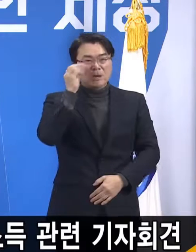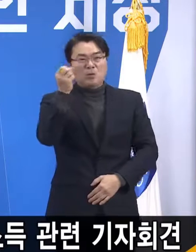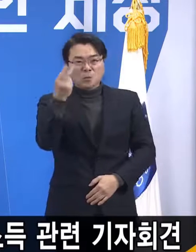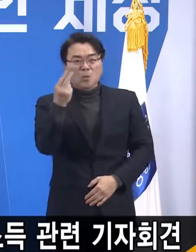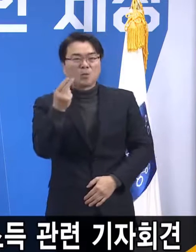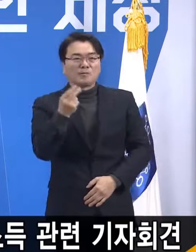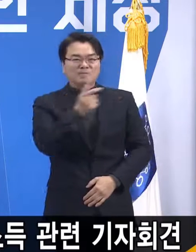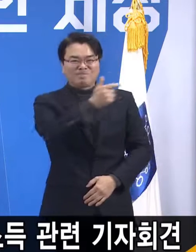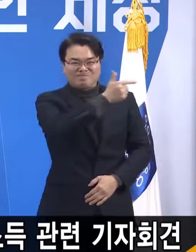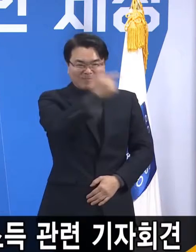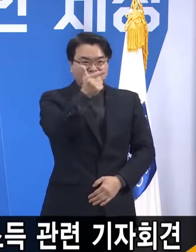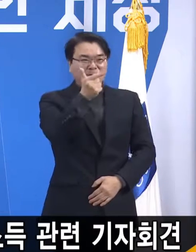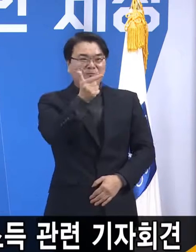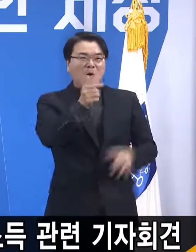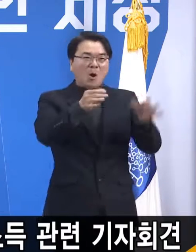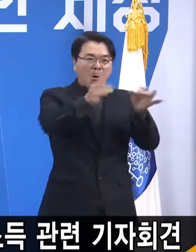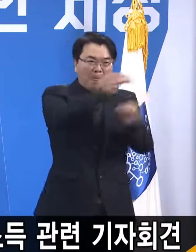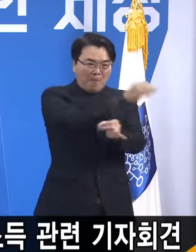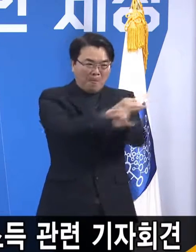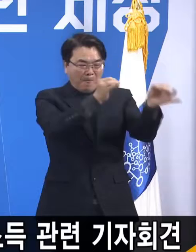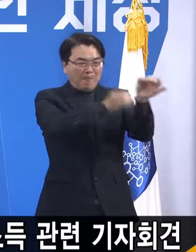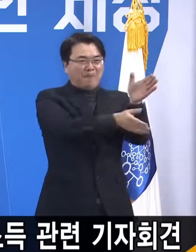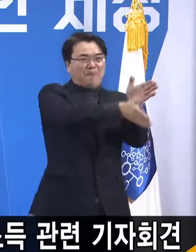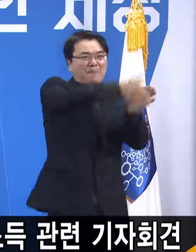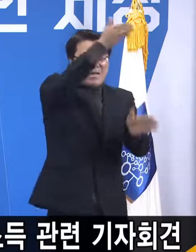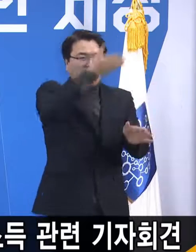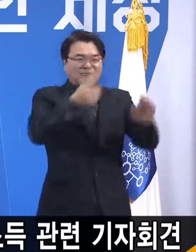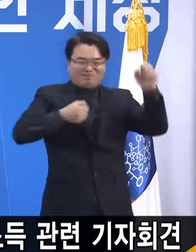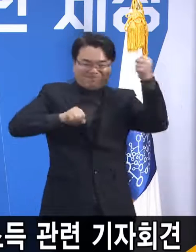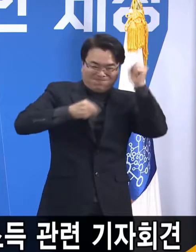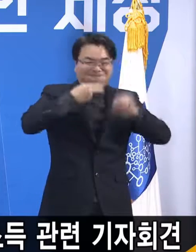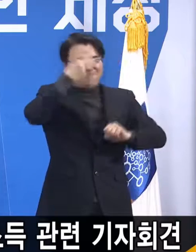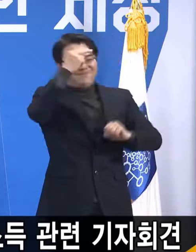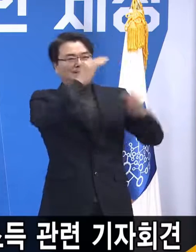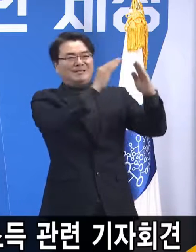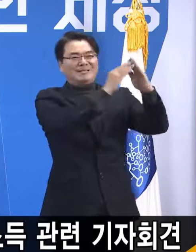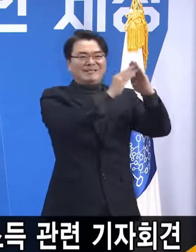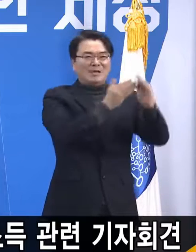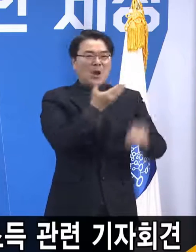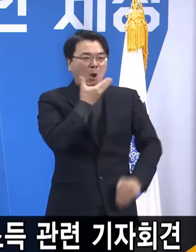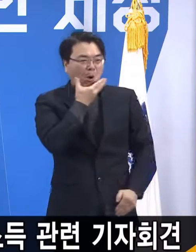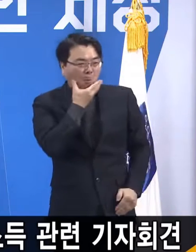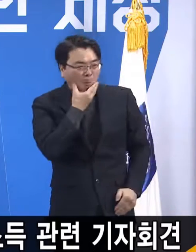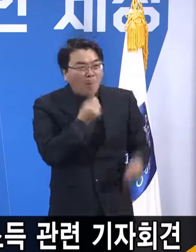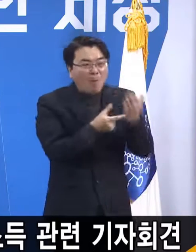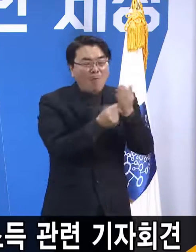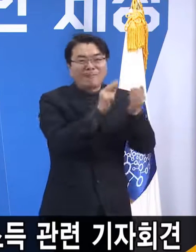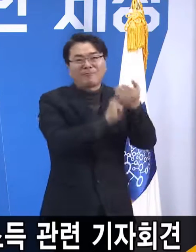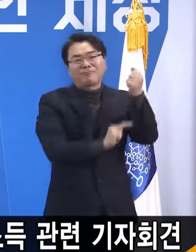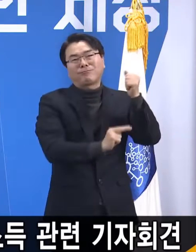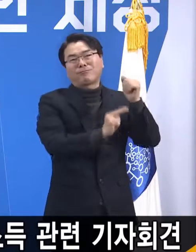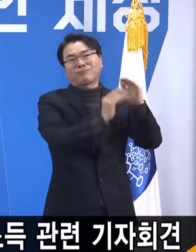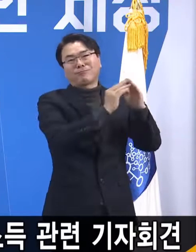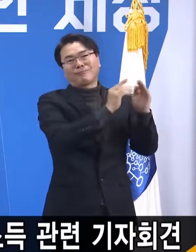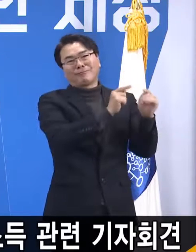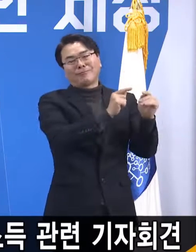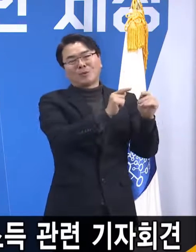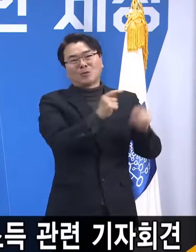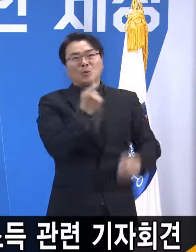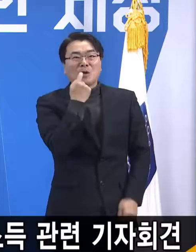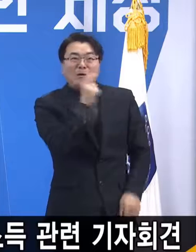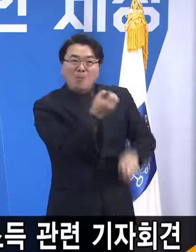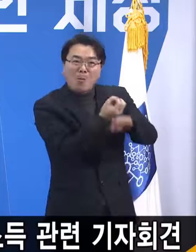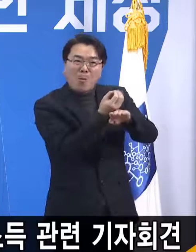유통점 또는 백화점 유흥주점 복권방 이런 곳 또는 금은방